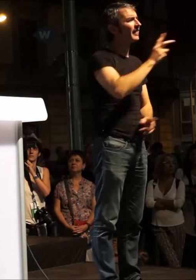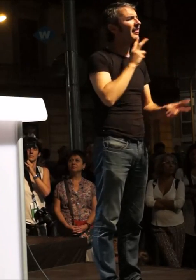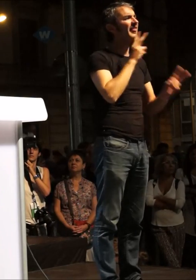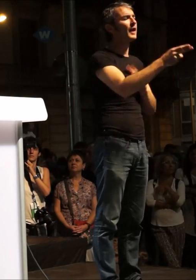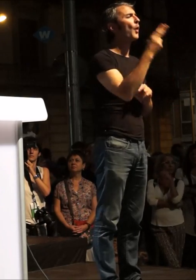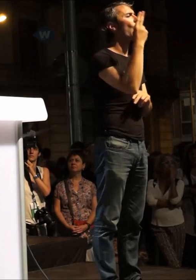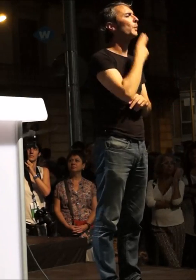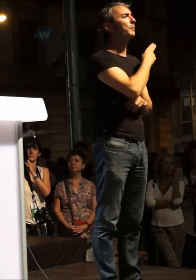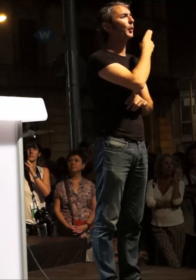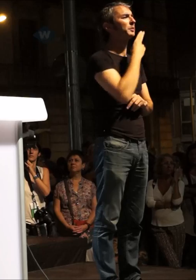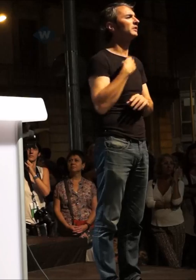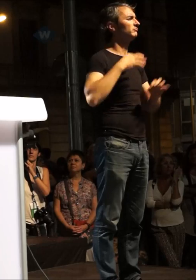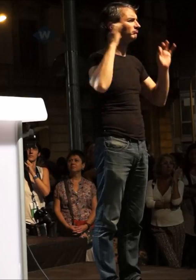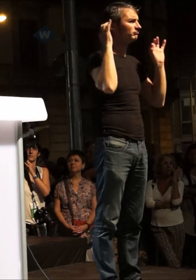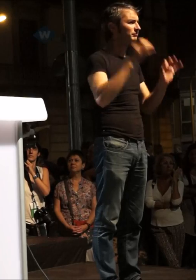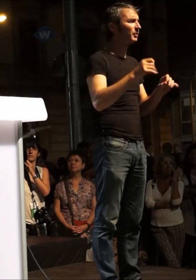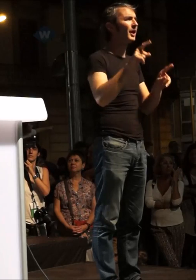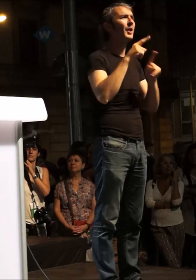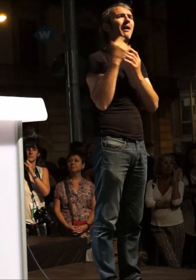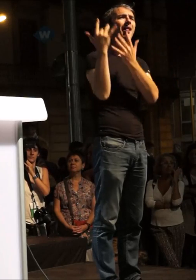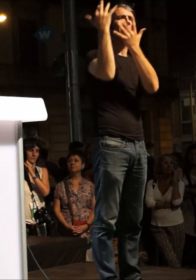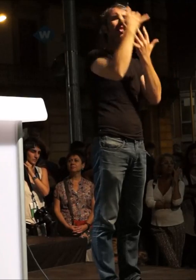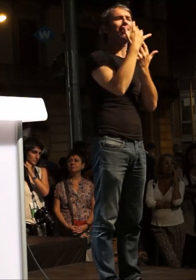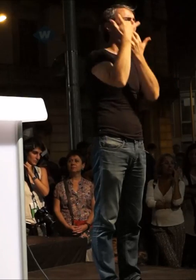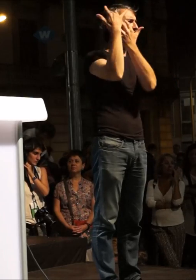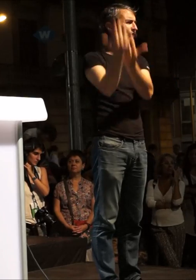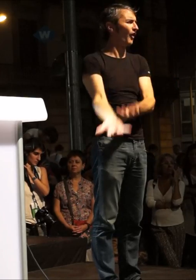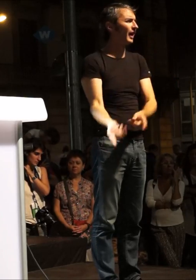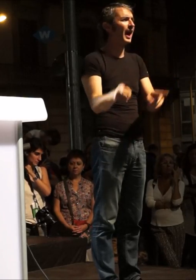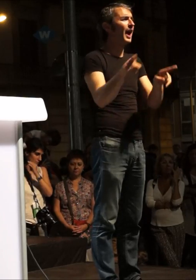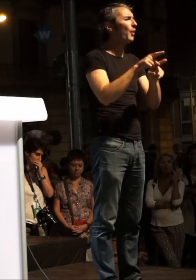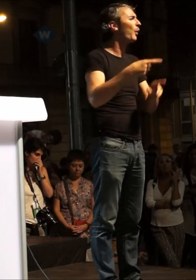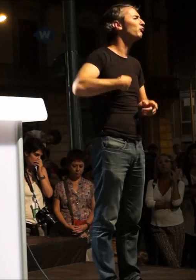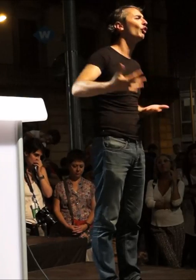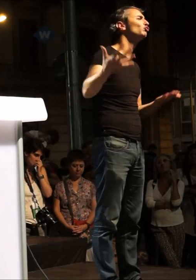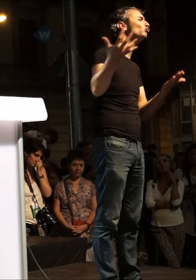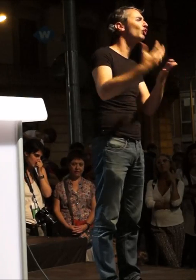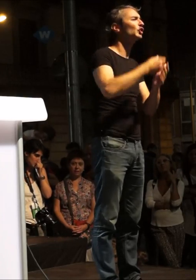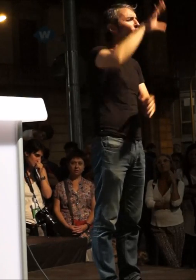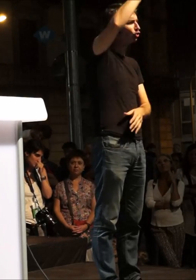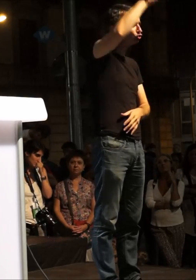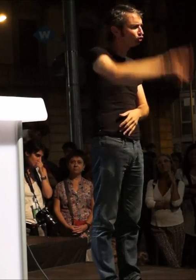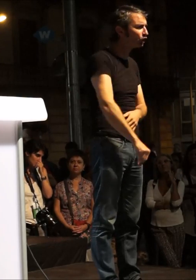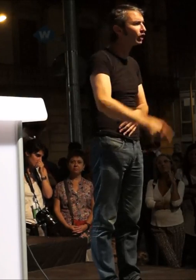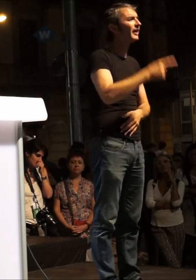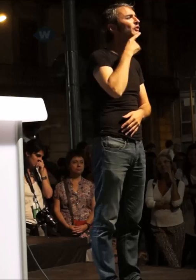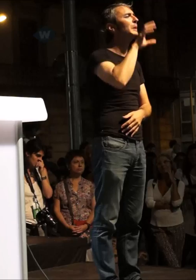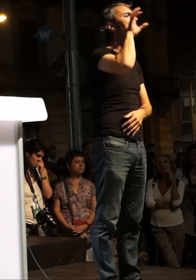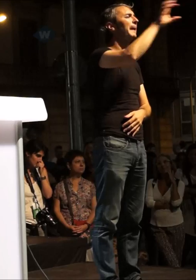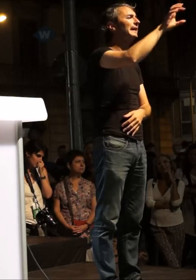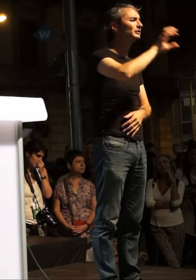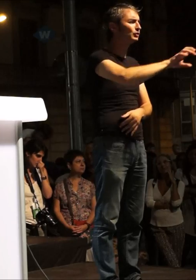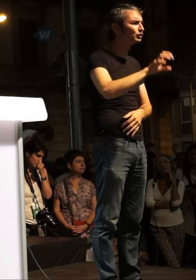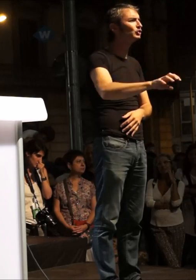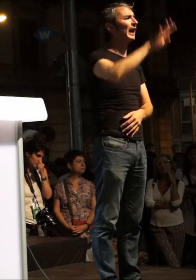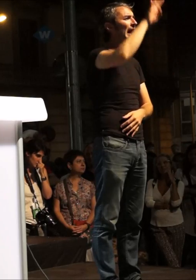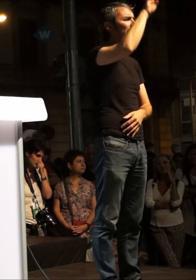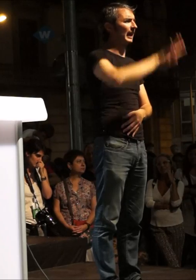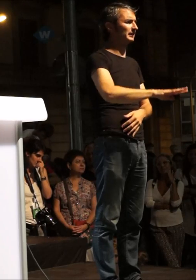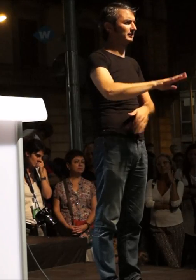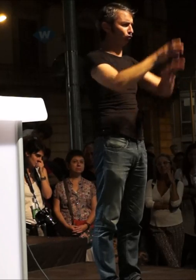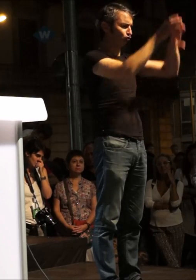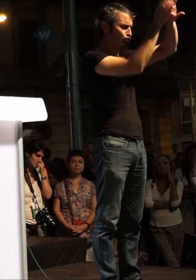compromís insubornable amb la independència nacional de tota la nació sencera que són els països catalans.